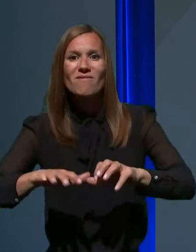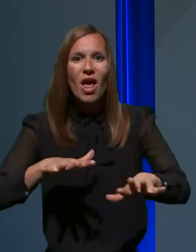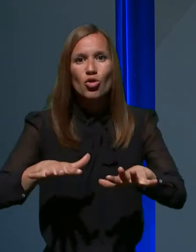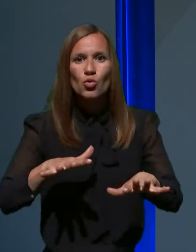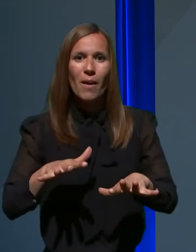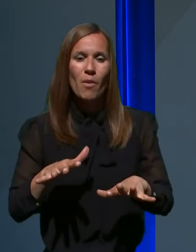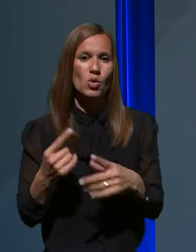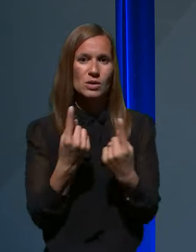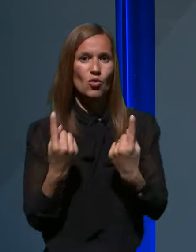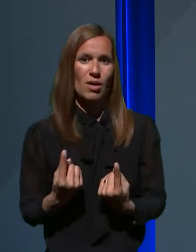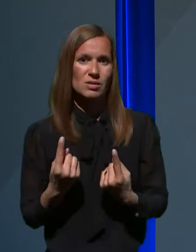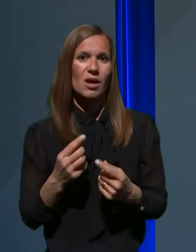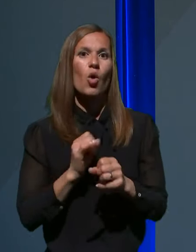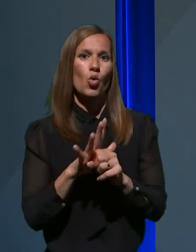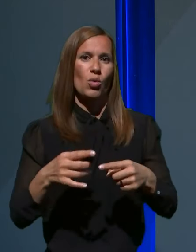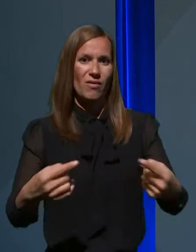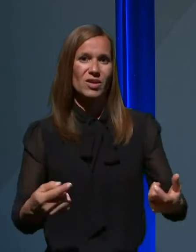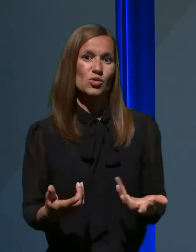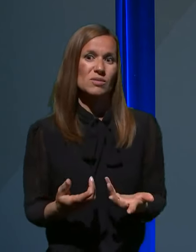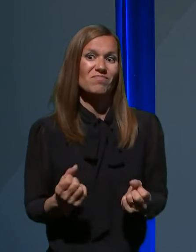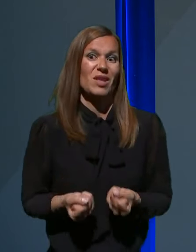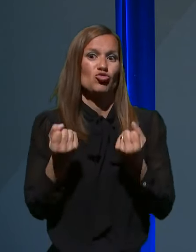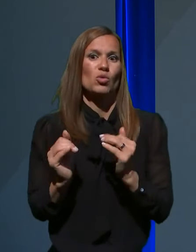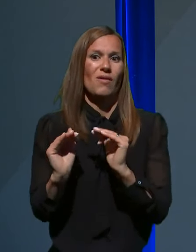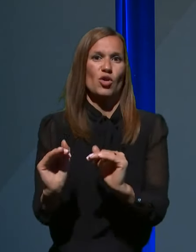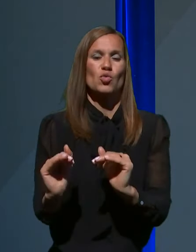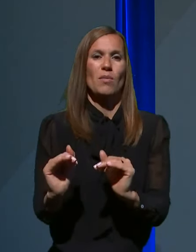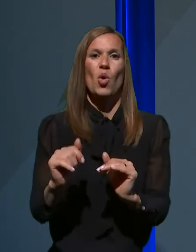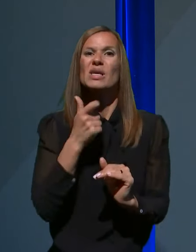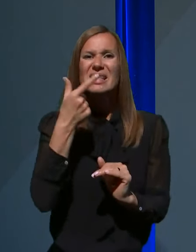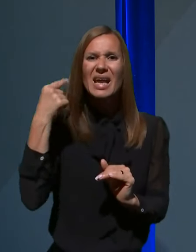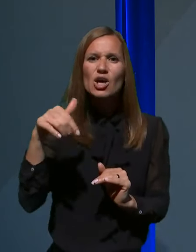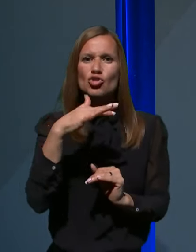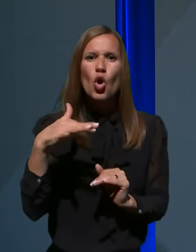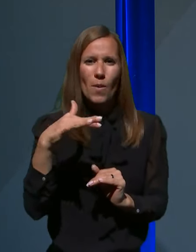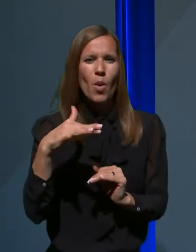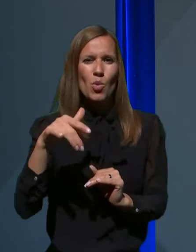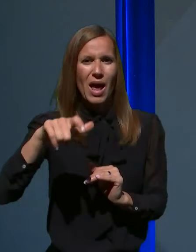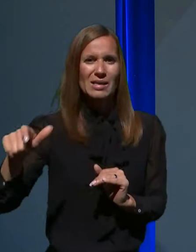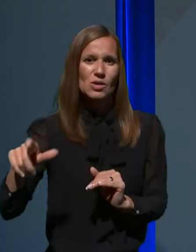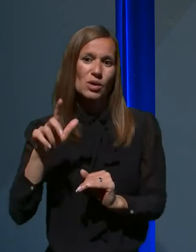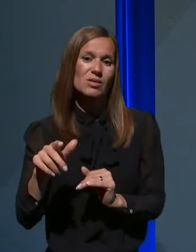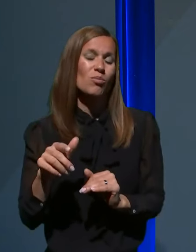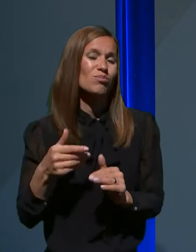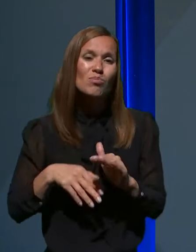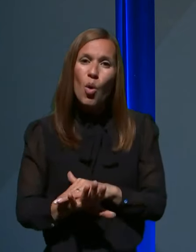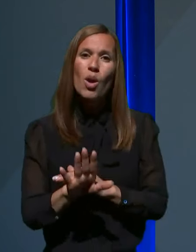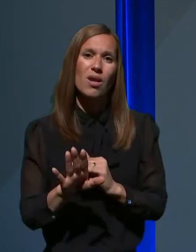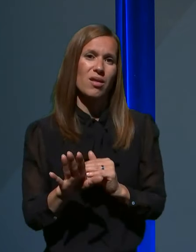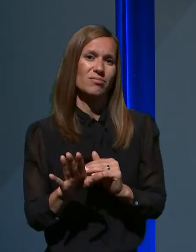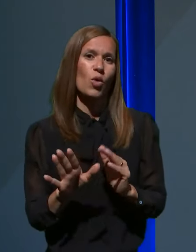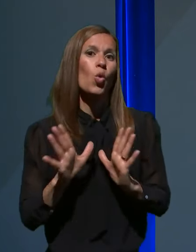svede starejšo populacijo, ki je pač bolj izpostavljena bolezni pred vsemi posledicami takšne